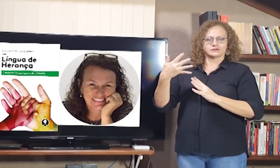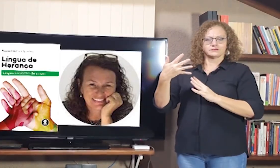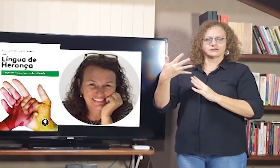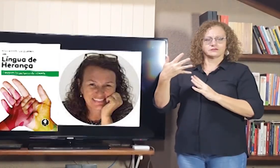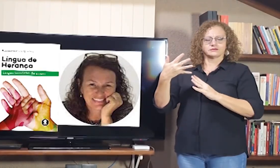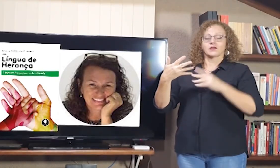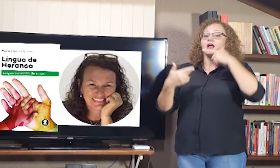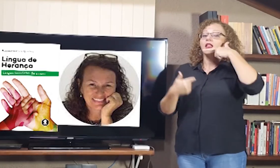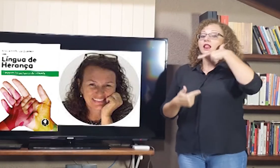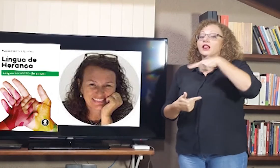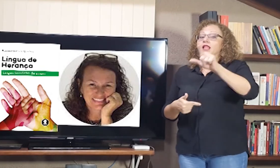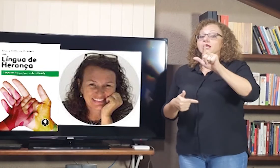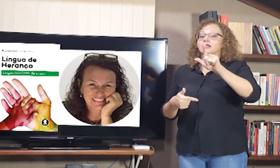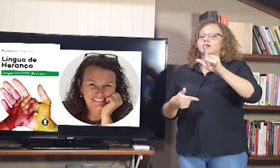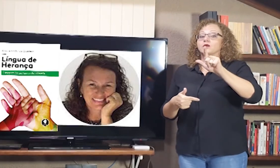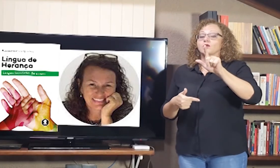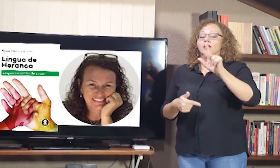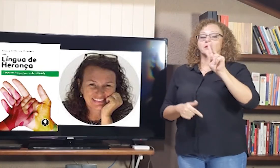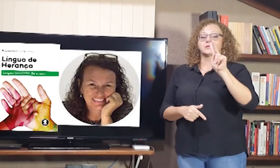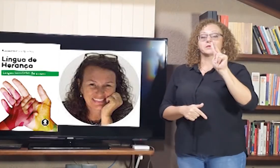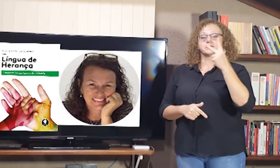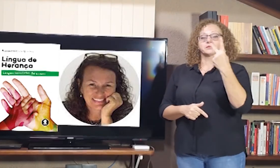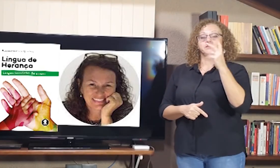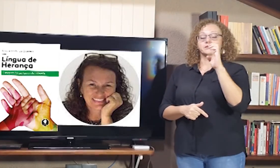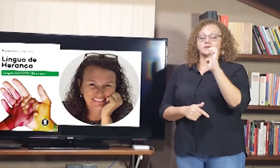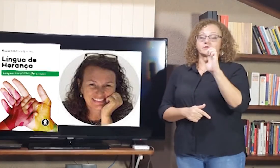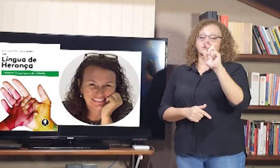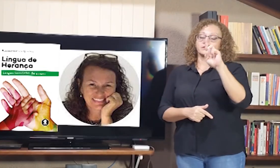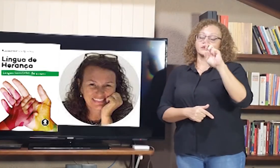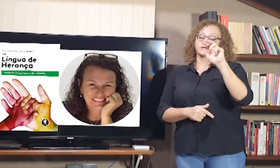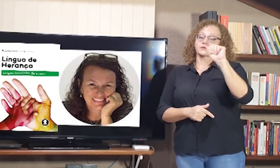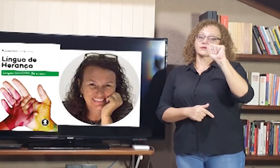Temos também a língua de herança.